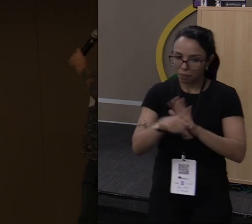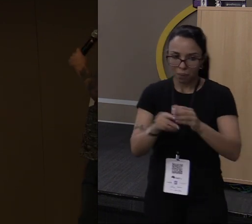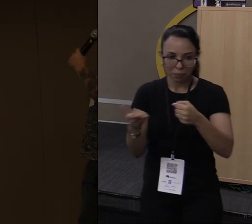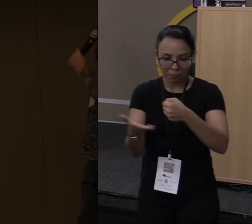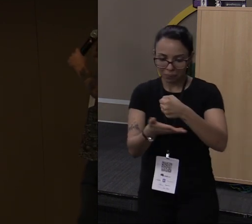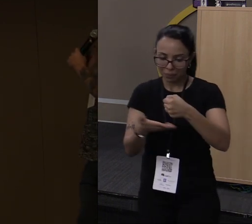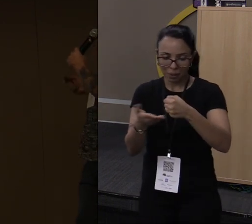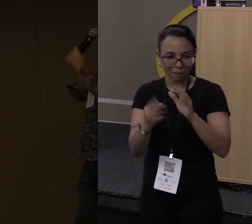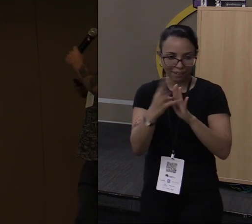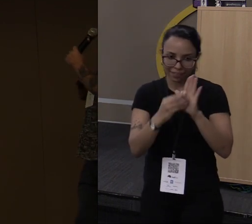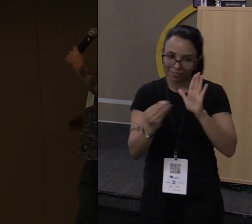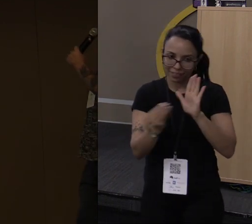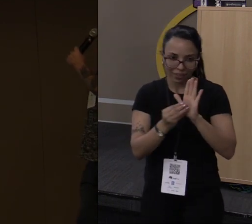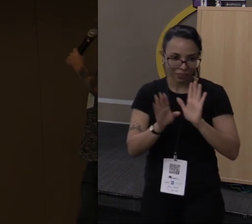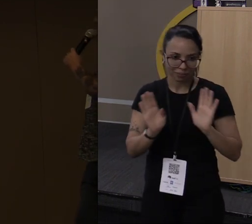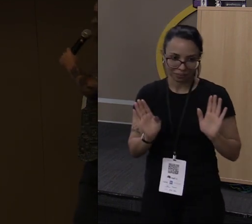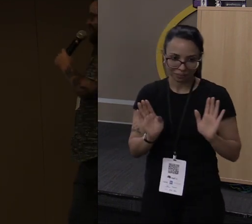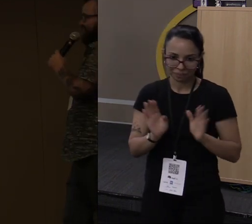linguagem.